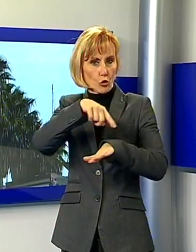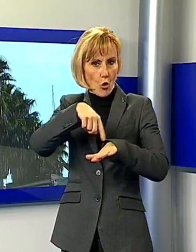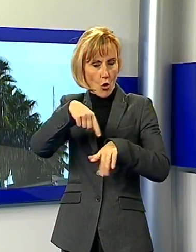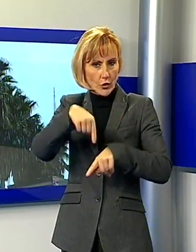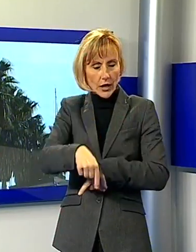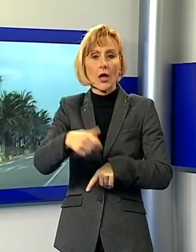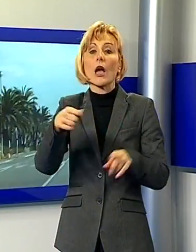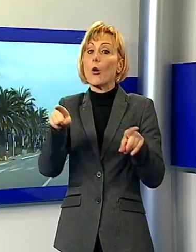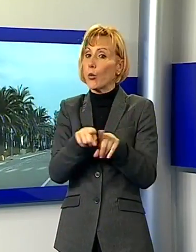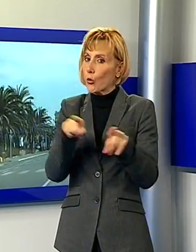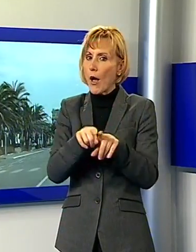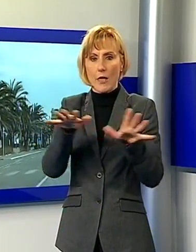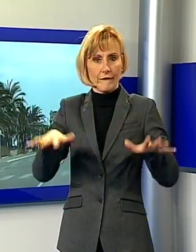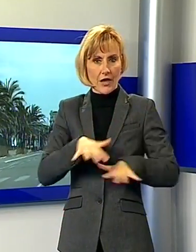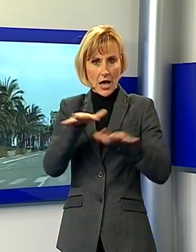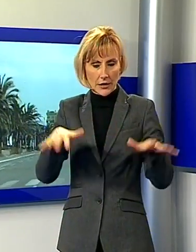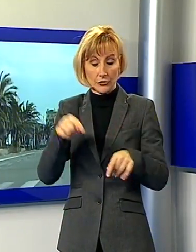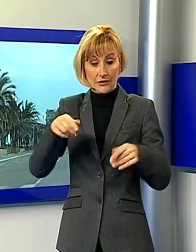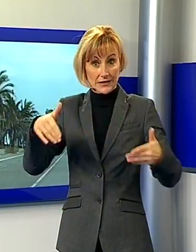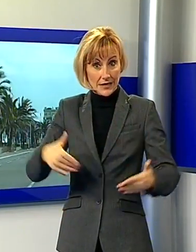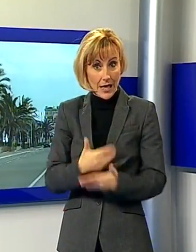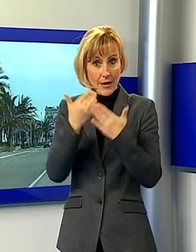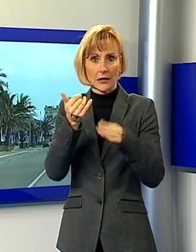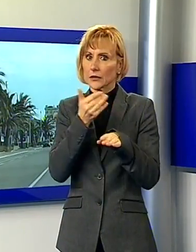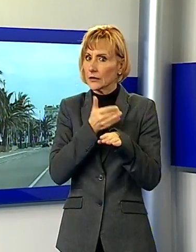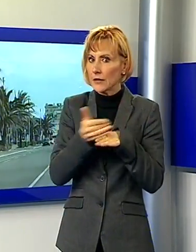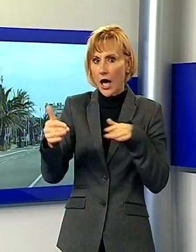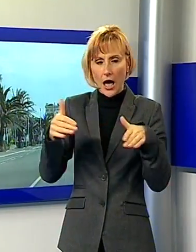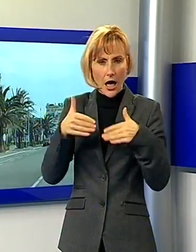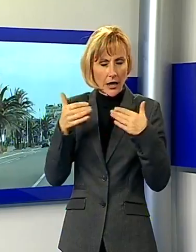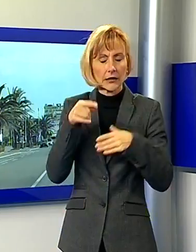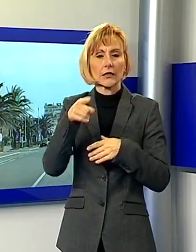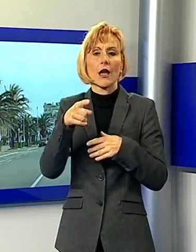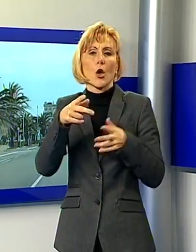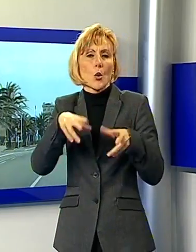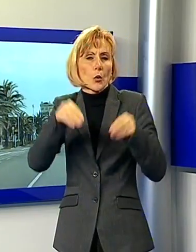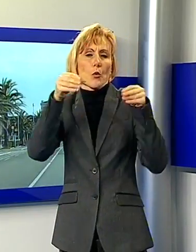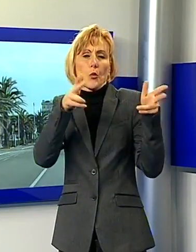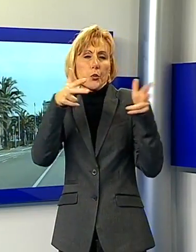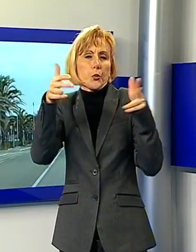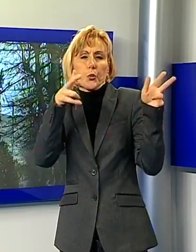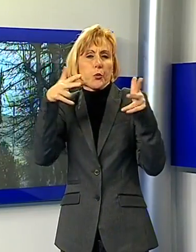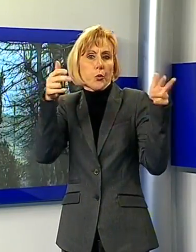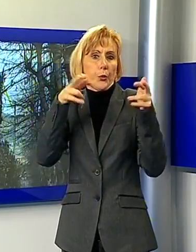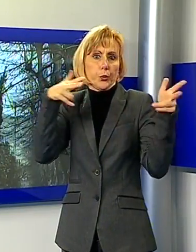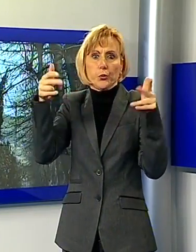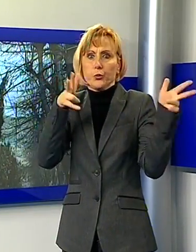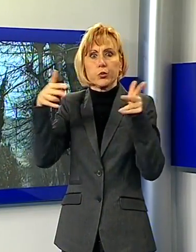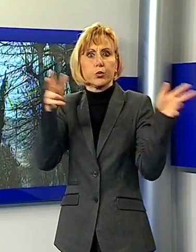ha iniziato a sferzare dalla tarda mattinata di lunedì mettendo subito in moto la macchina della protezione civile. Massima è l'attenzione a